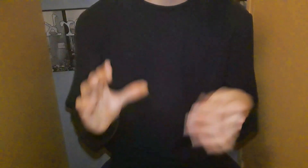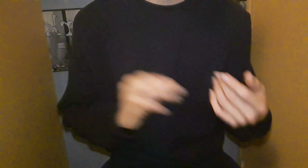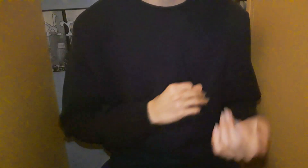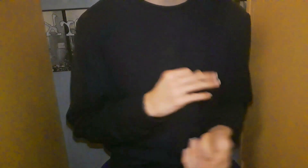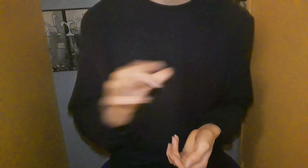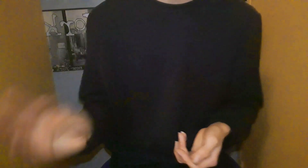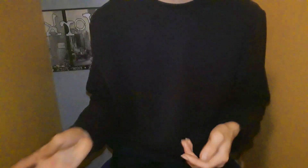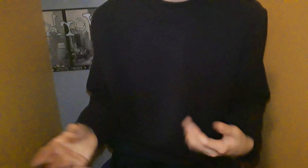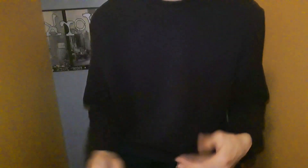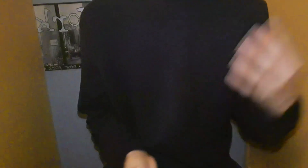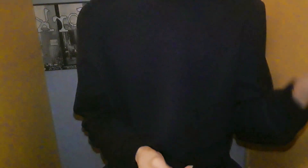genre fondant au chocolat